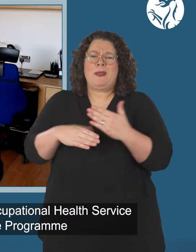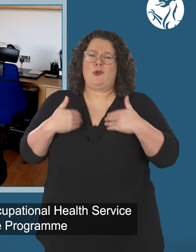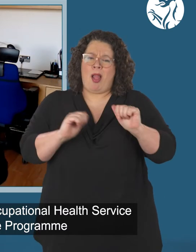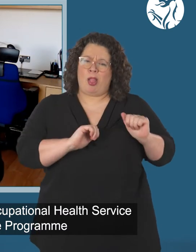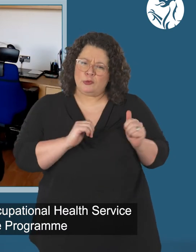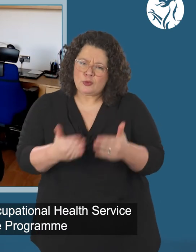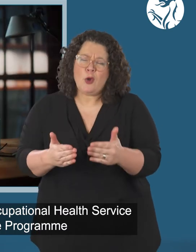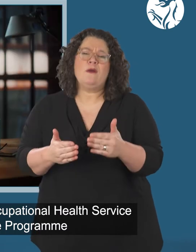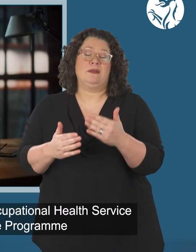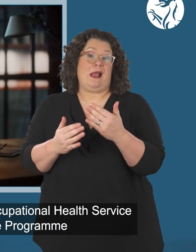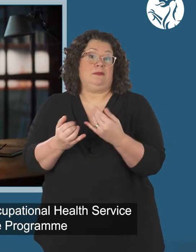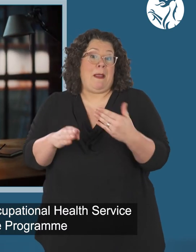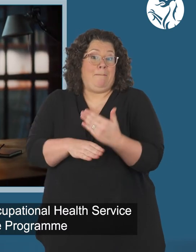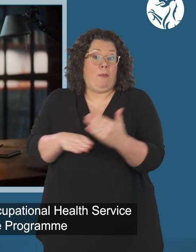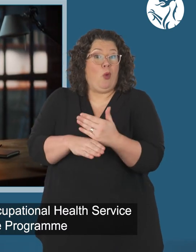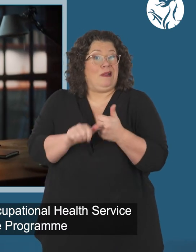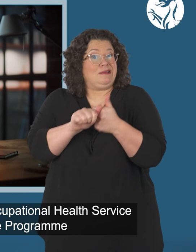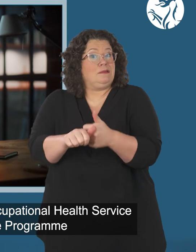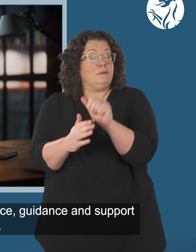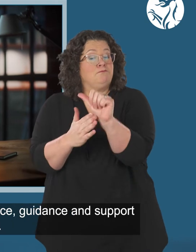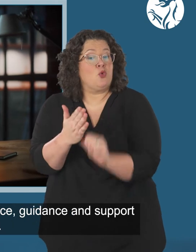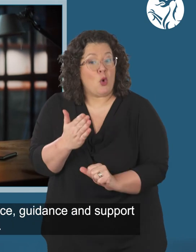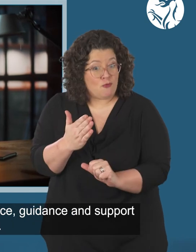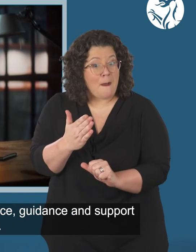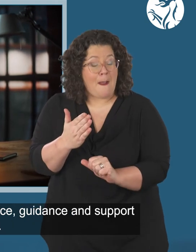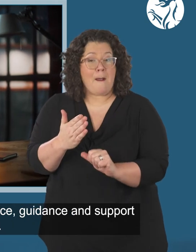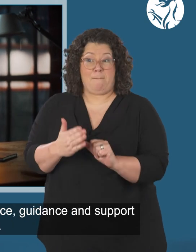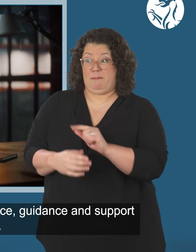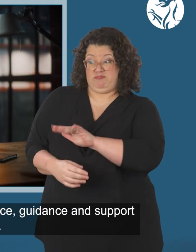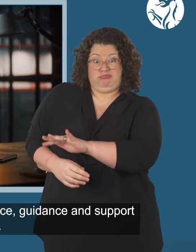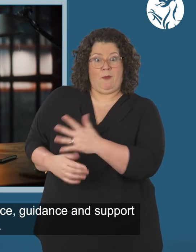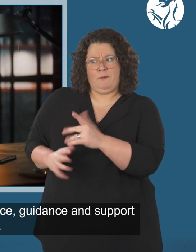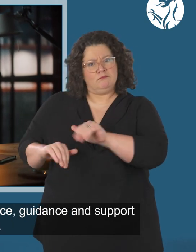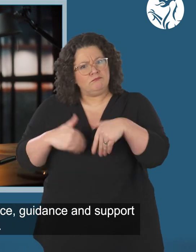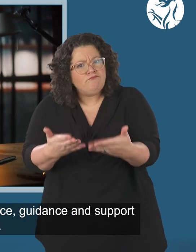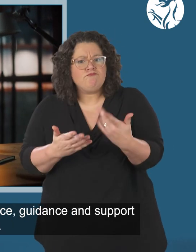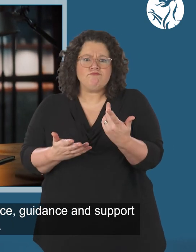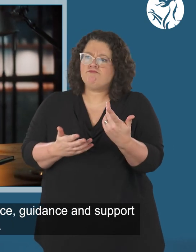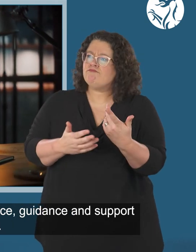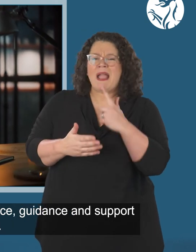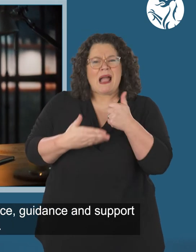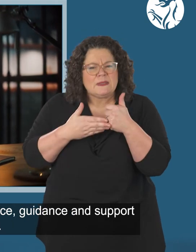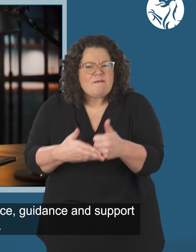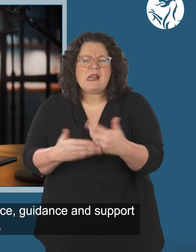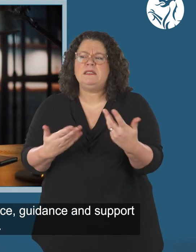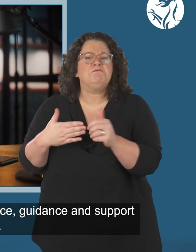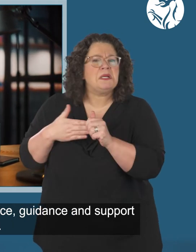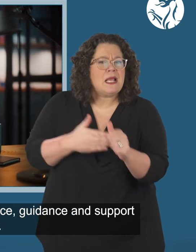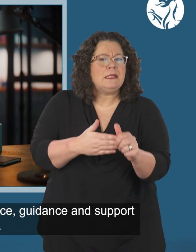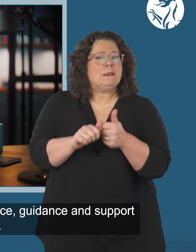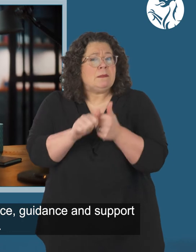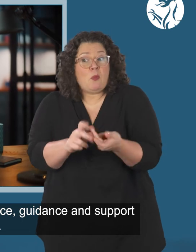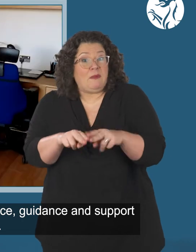and employee assistance programme who are there to provide practical advice, guidance and